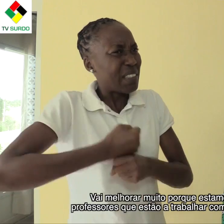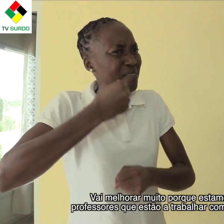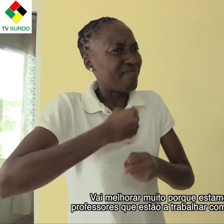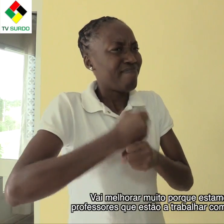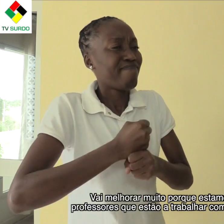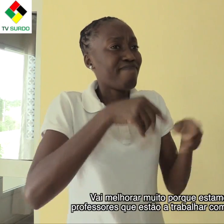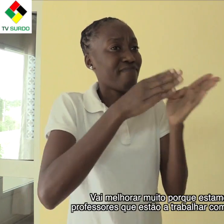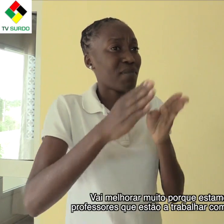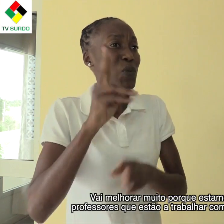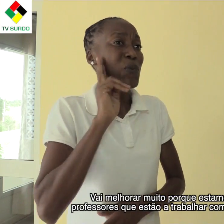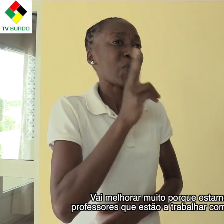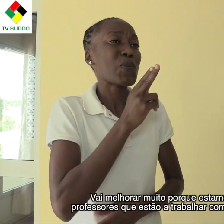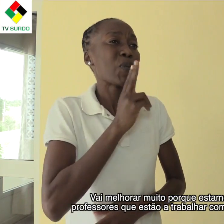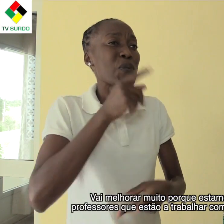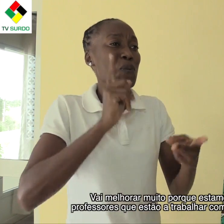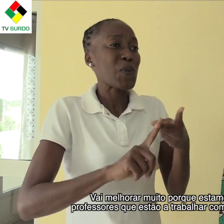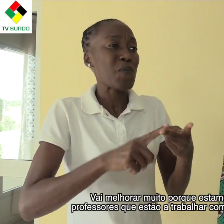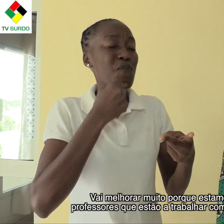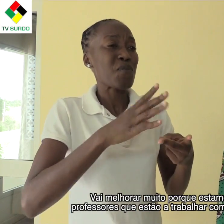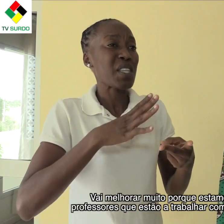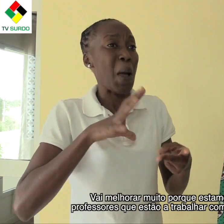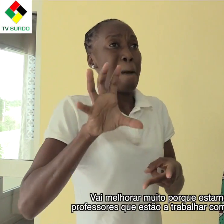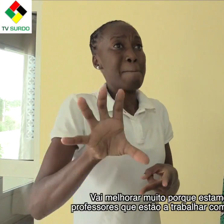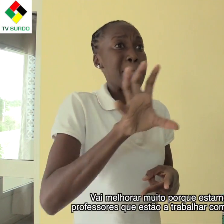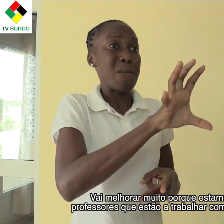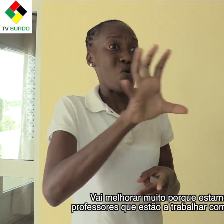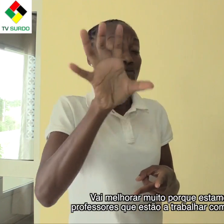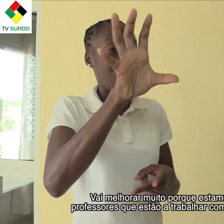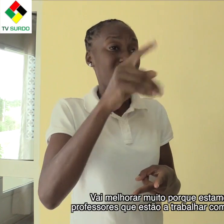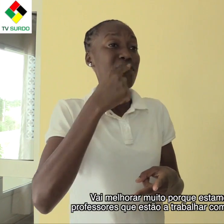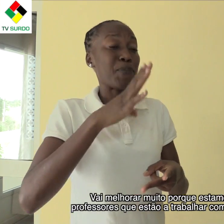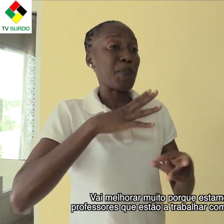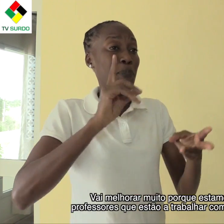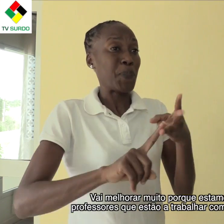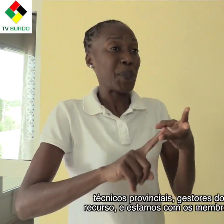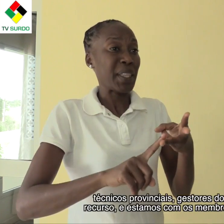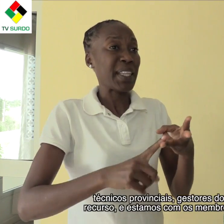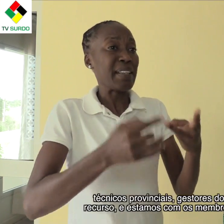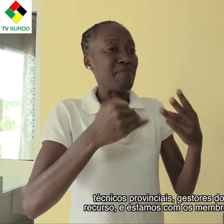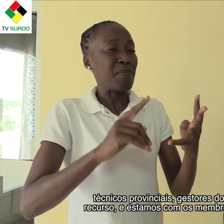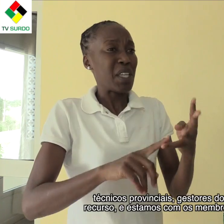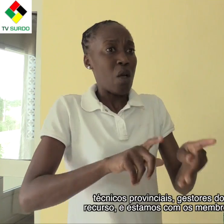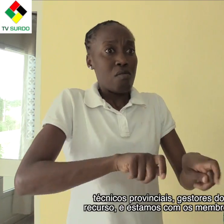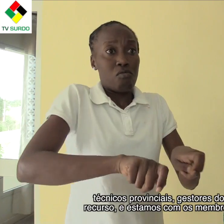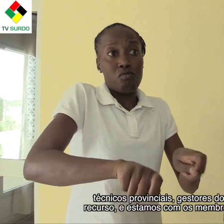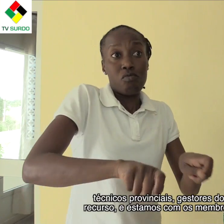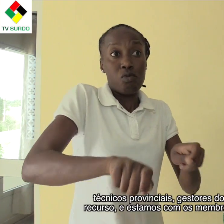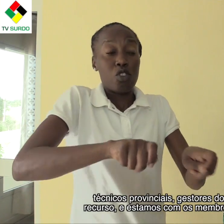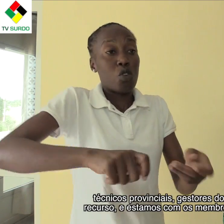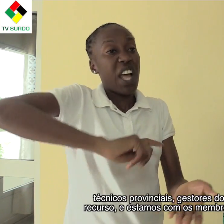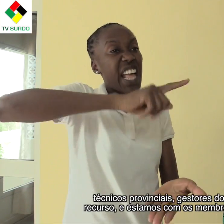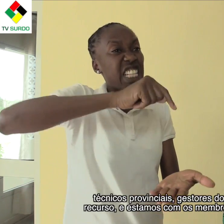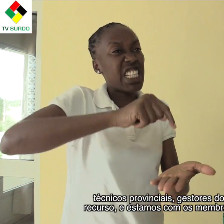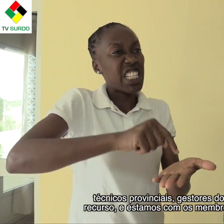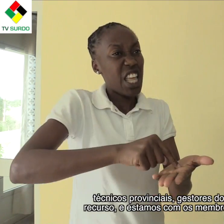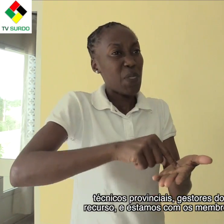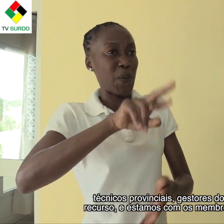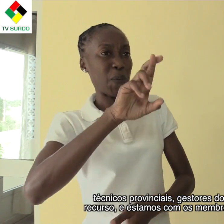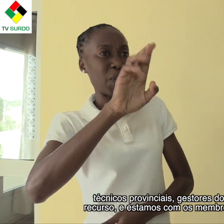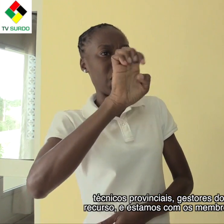estamos aqui entre técnicos a níveis provinciais e entre gestores dos centros de recursos a nível